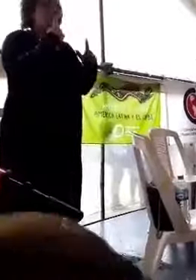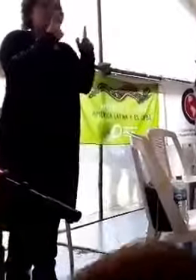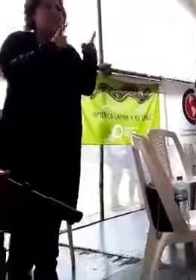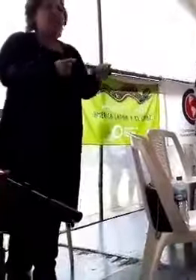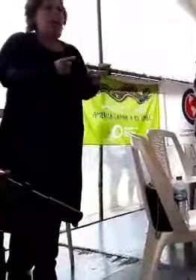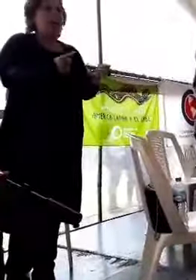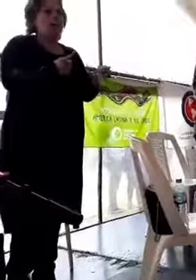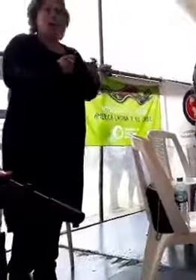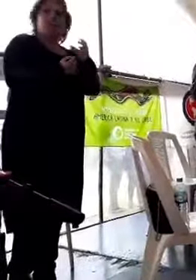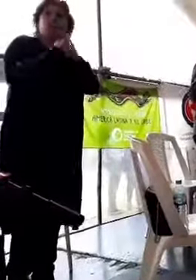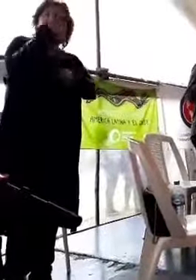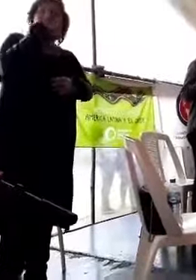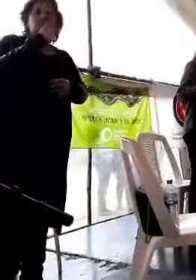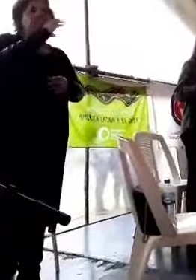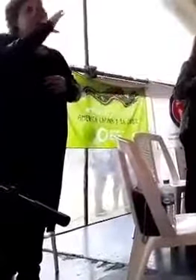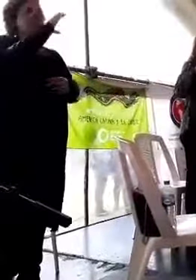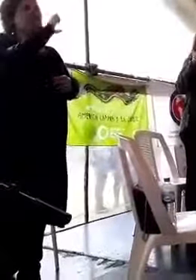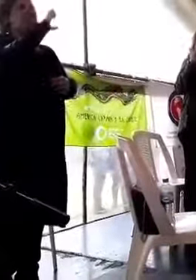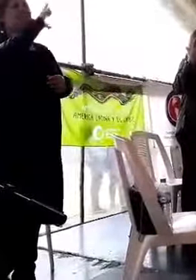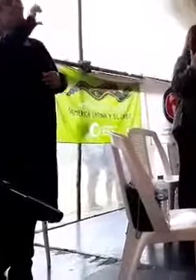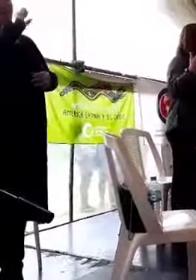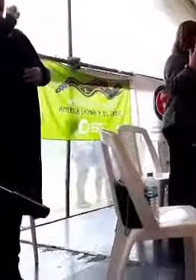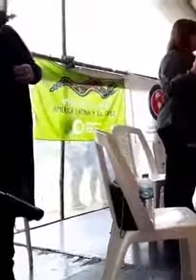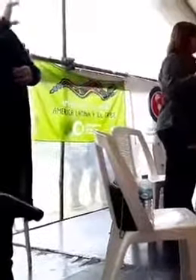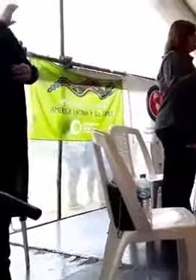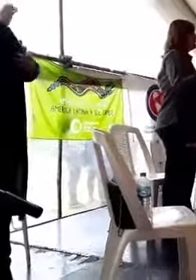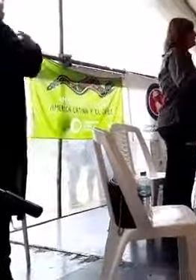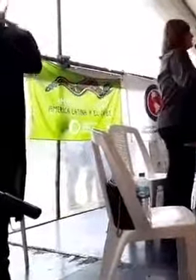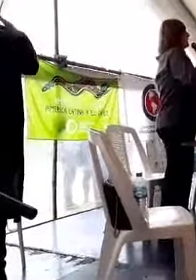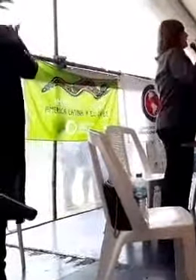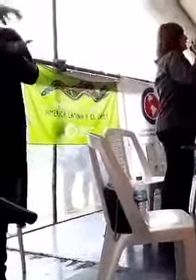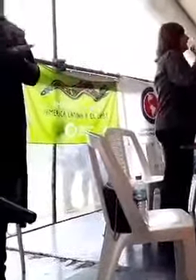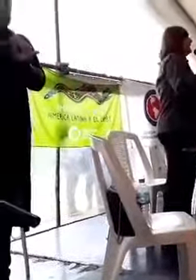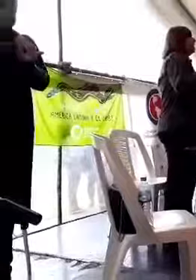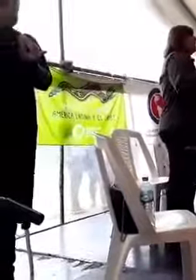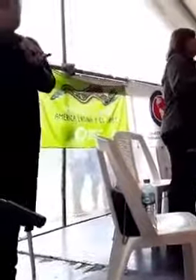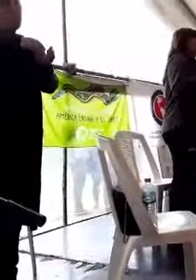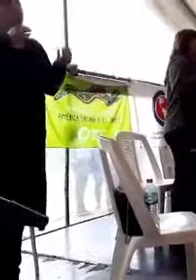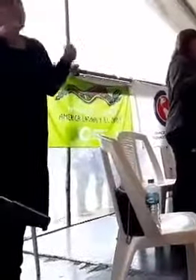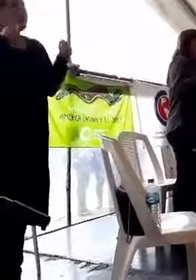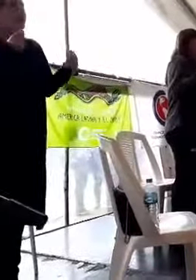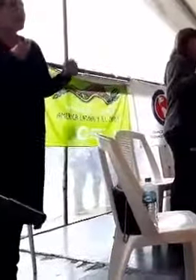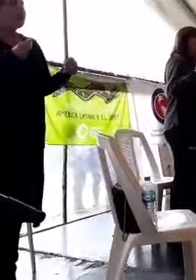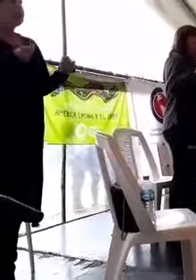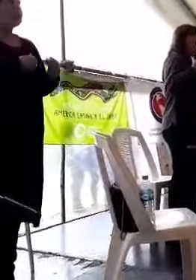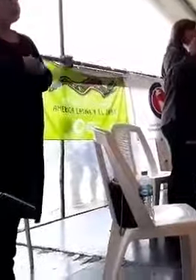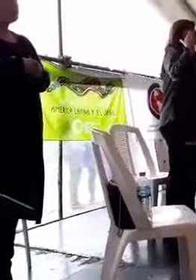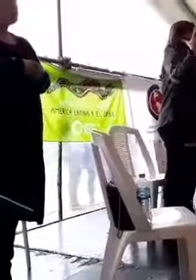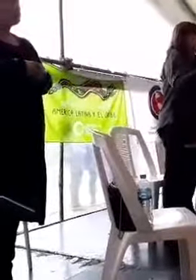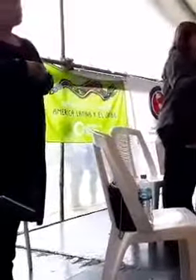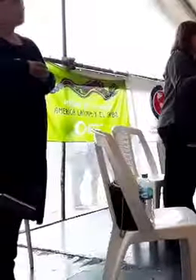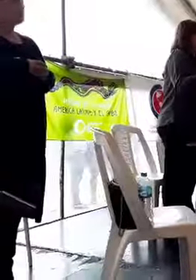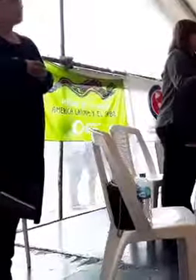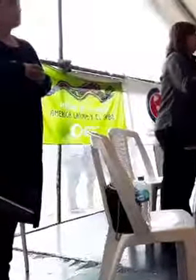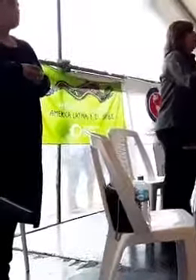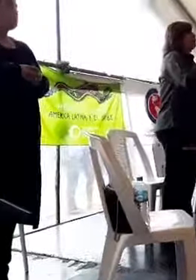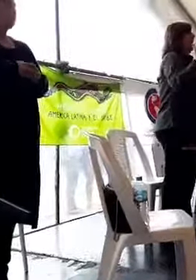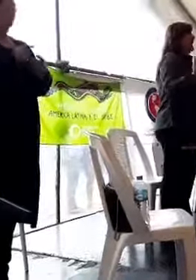criou a CELAC, instituições que se